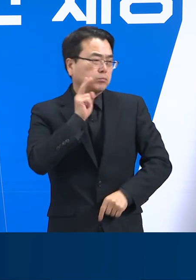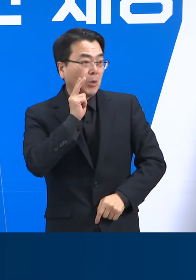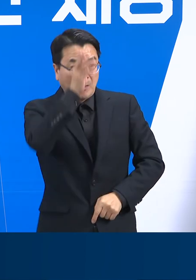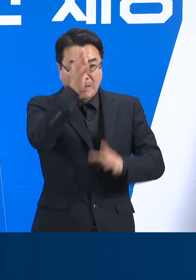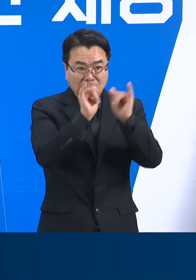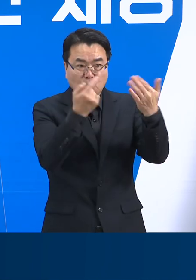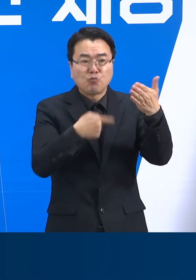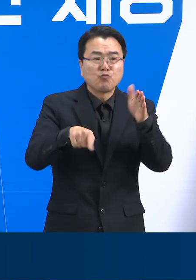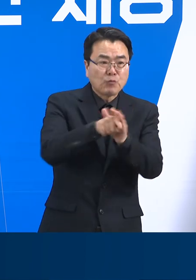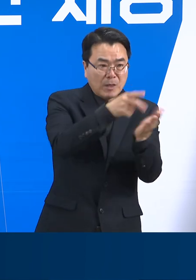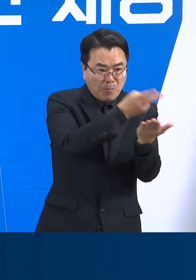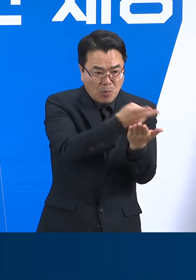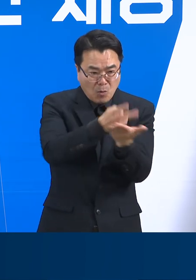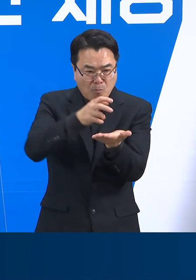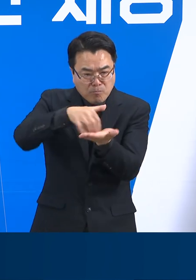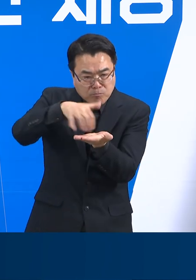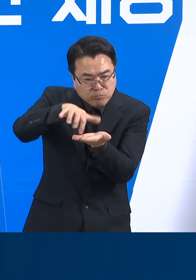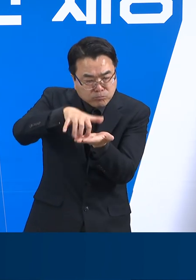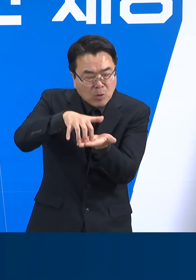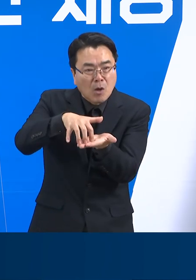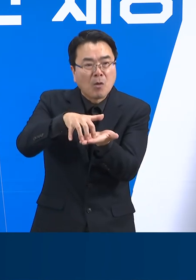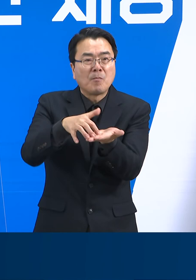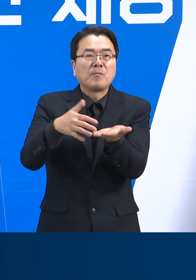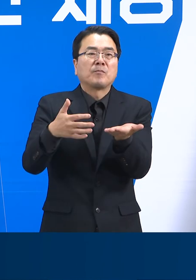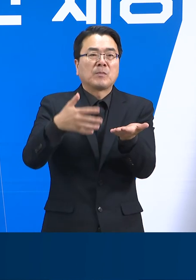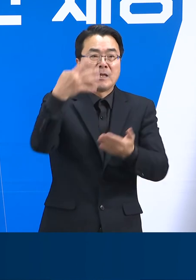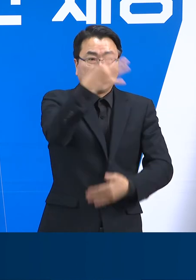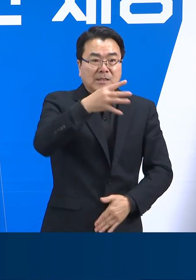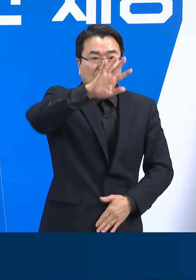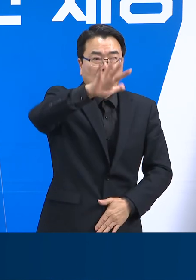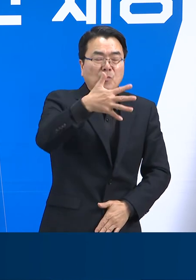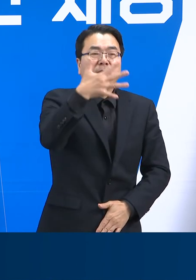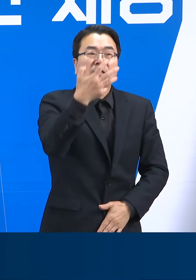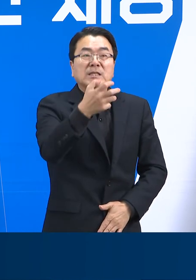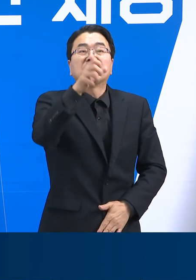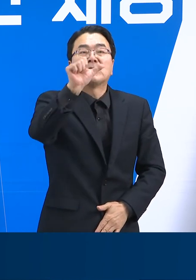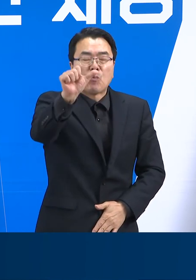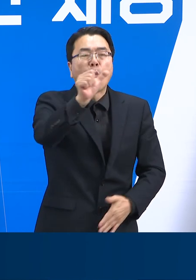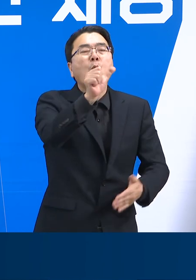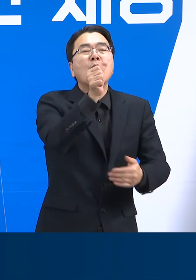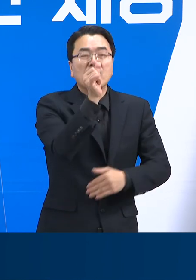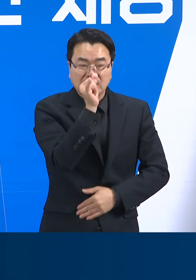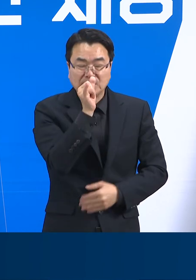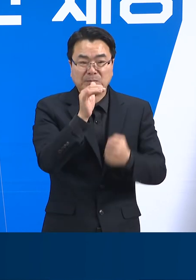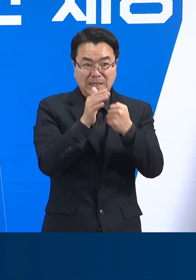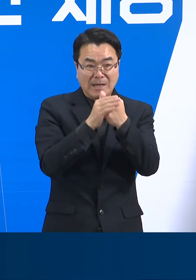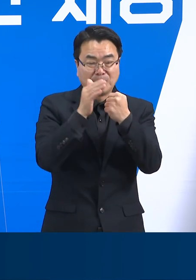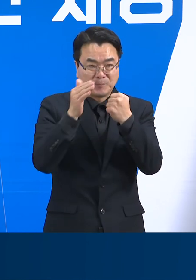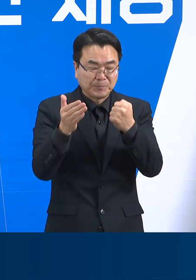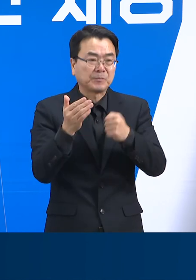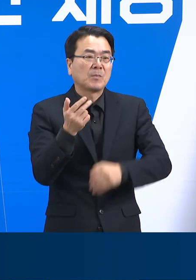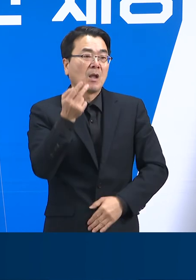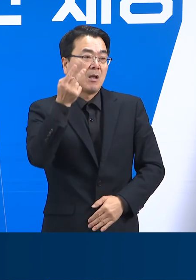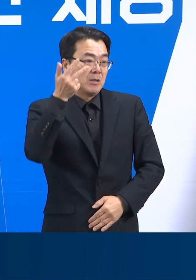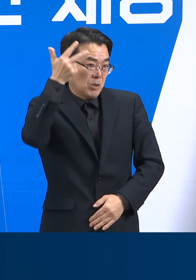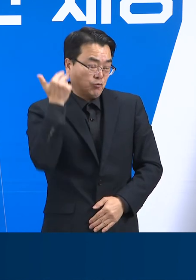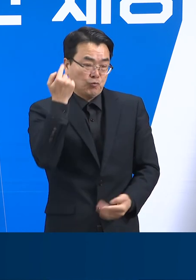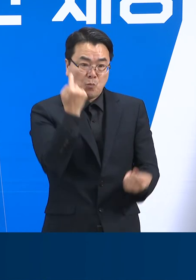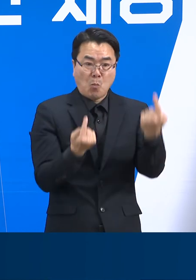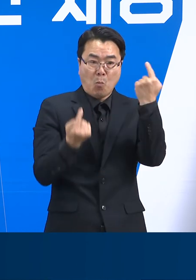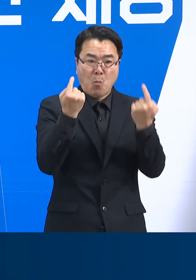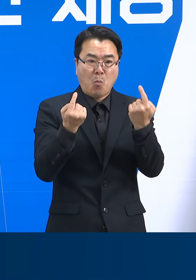병상을 합한 도내 의료기관 확보 병상은 총 4975개입니다. 전주 4645병상에서